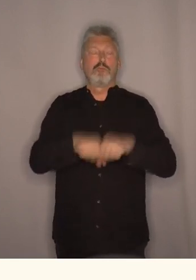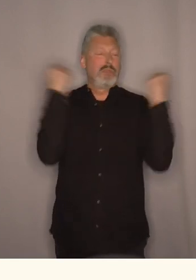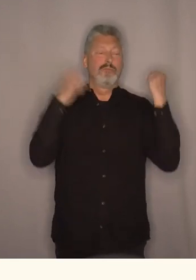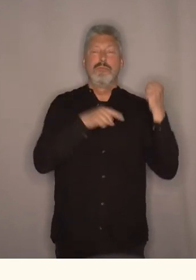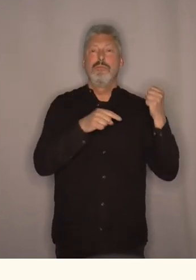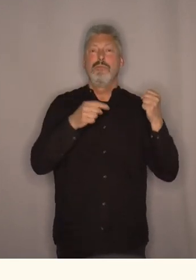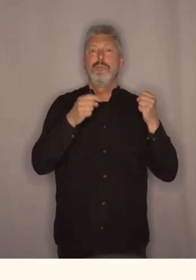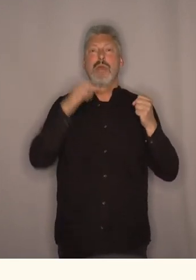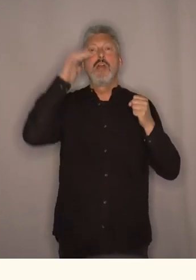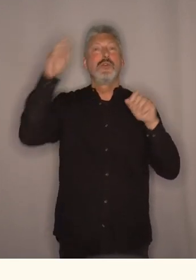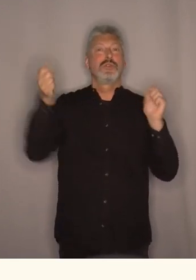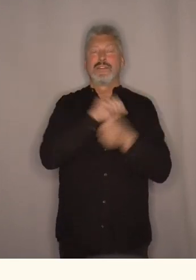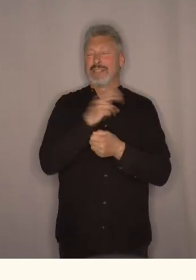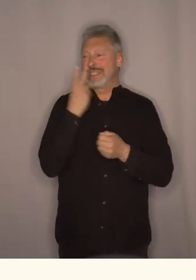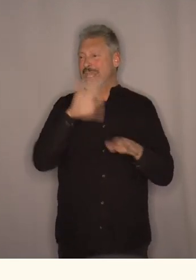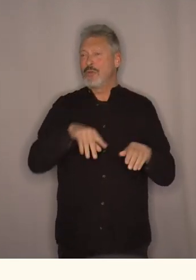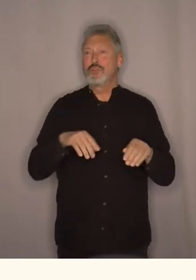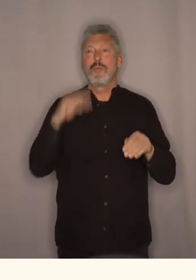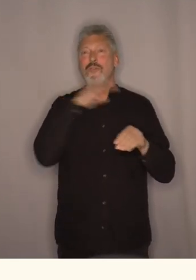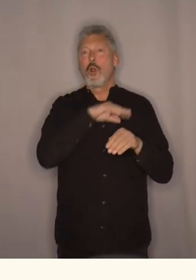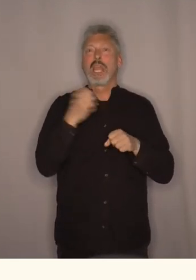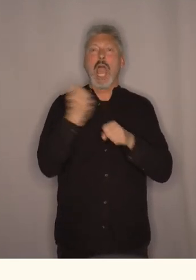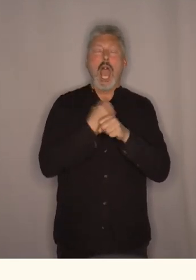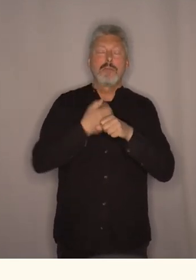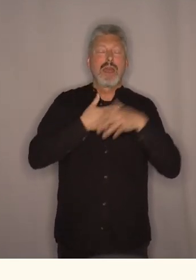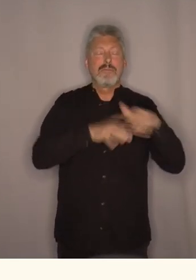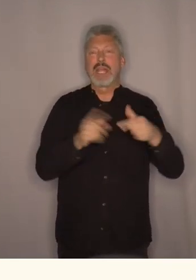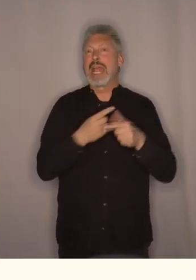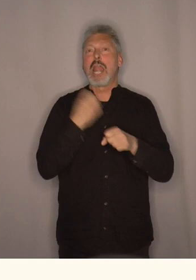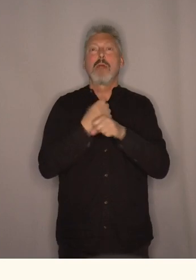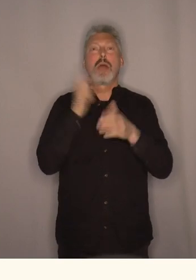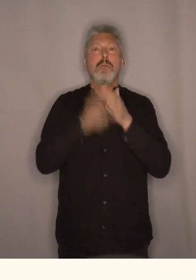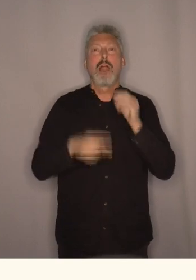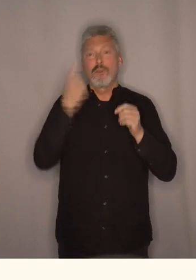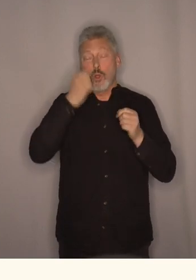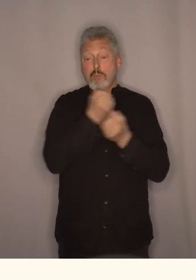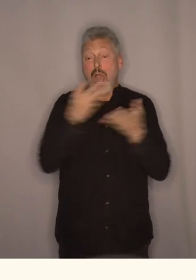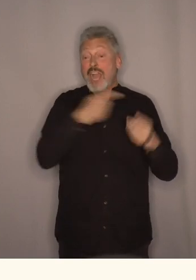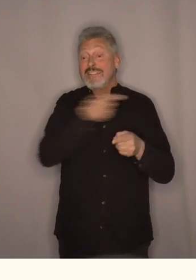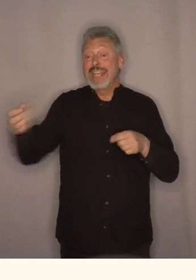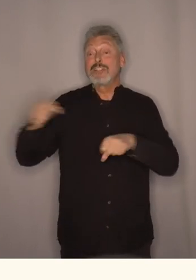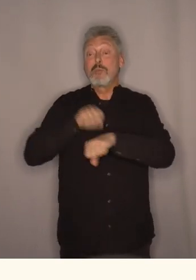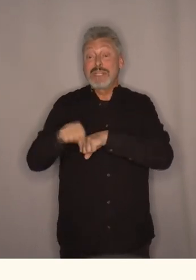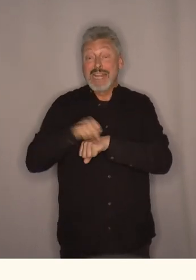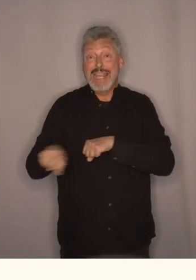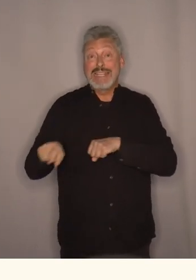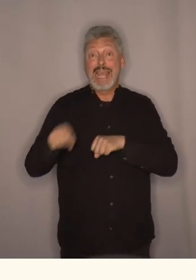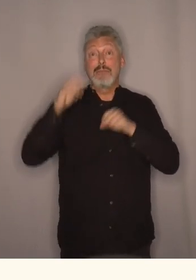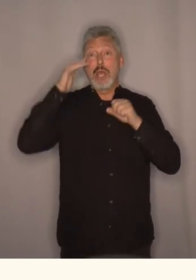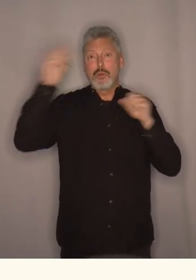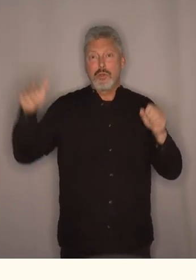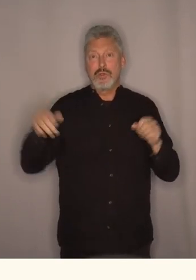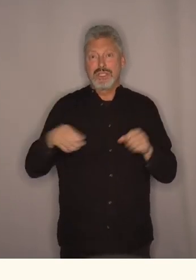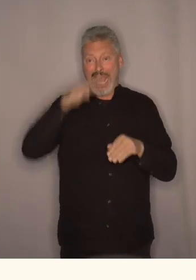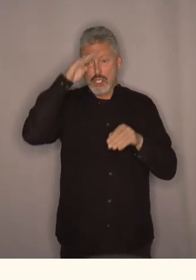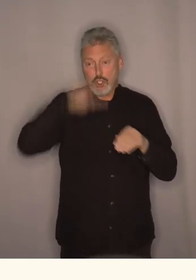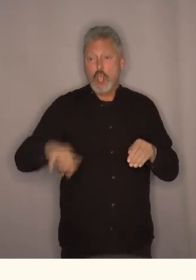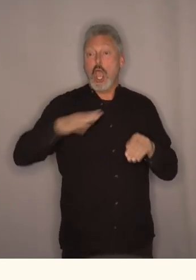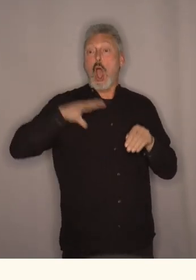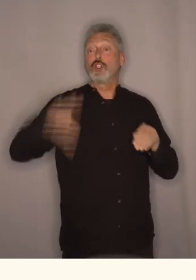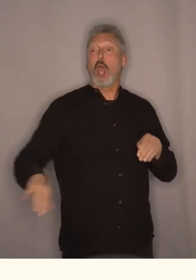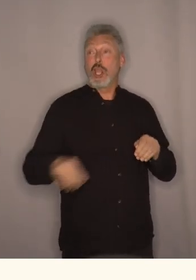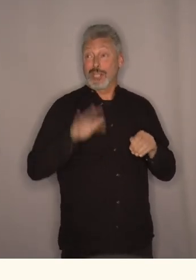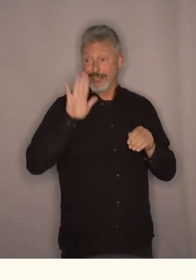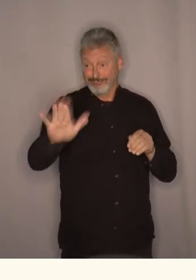ikke folk i Arbeiderbevegelsen og i Arbeiderpartiet forstår at mange av de som sliter med rus, det er sønene og